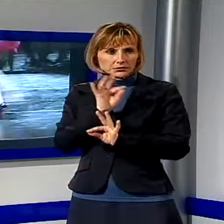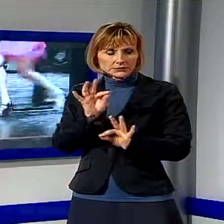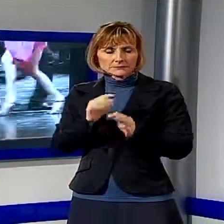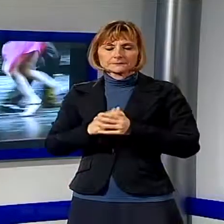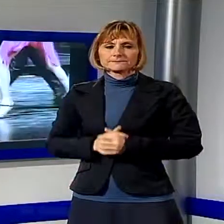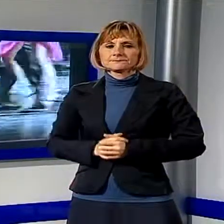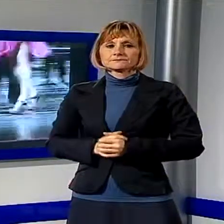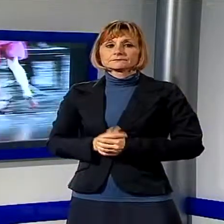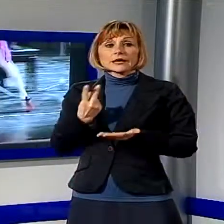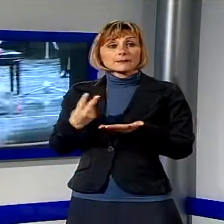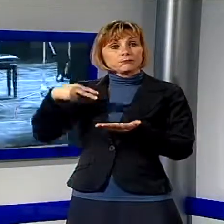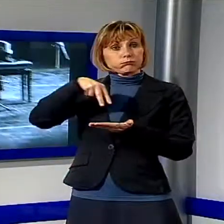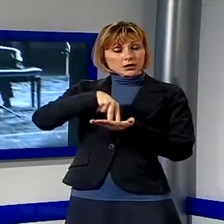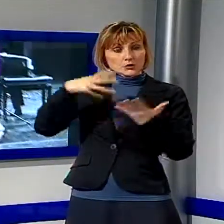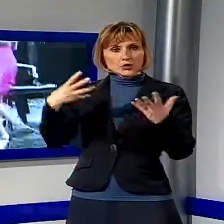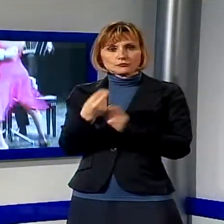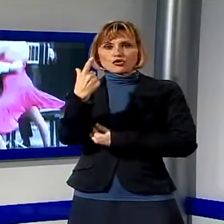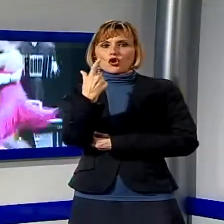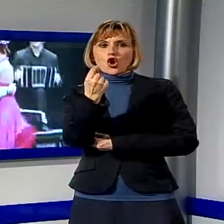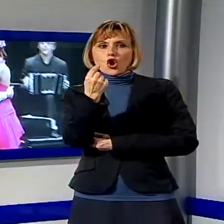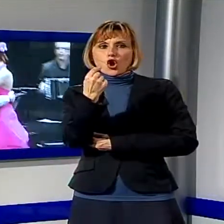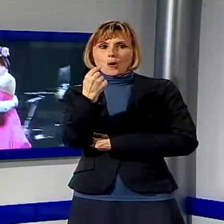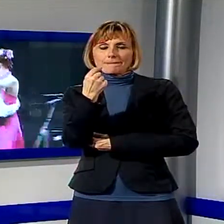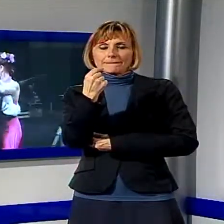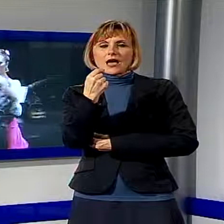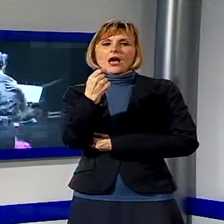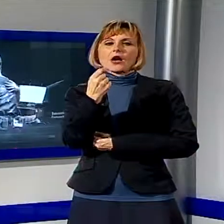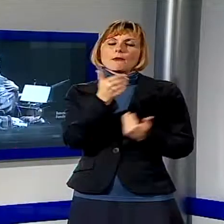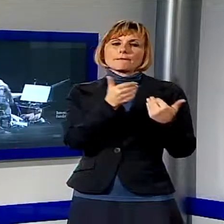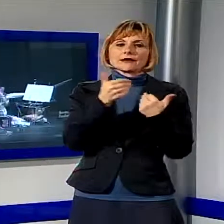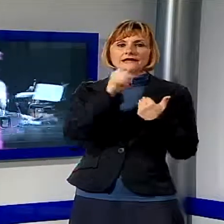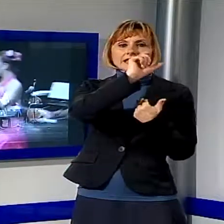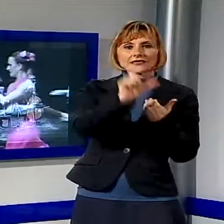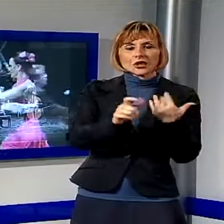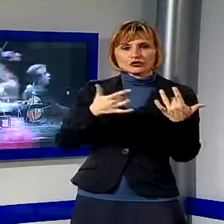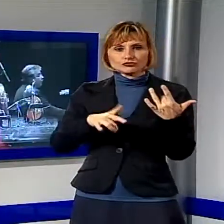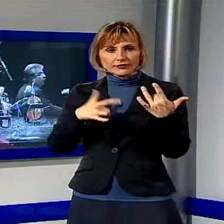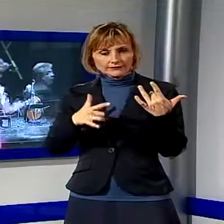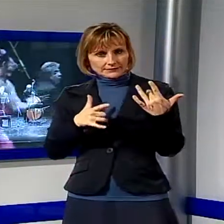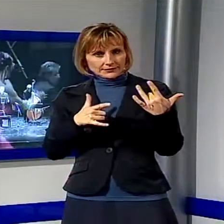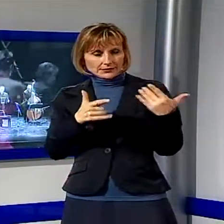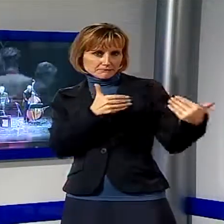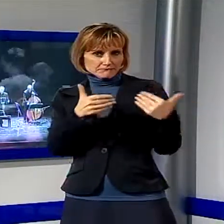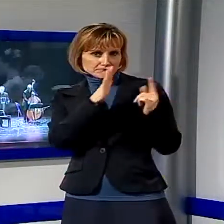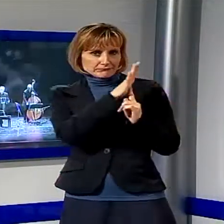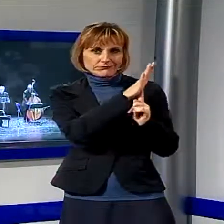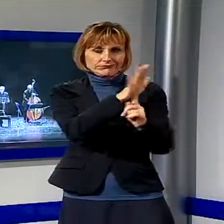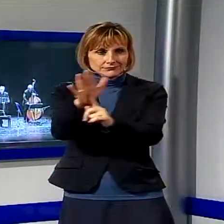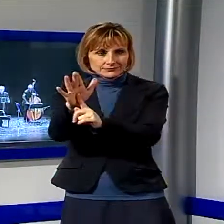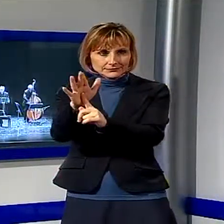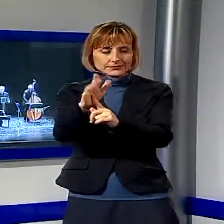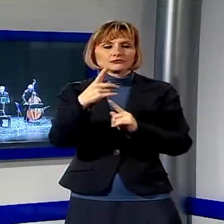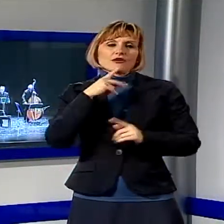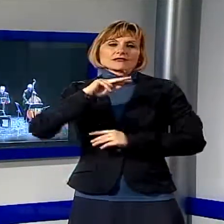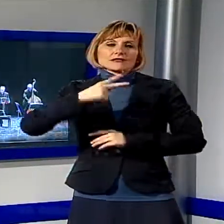Sul palco ha poi fatto irruzione la coppia di ballerini italo-argentini, Claudio Giurman e Carina Filomena, che hanno interpretato la